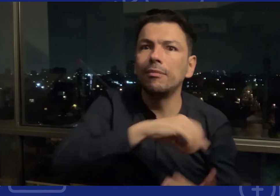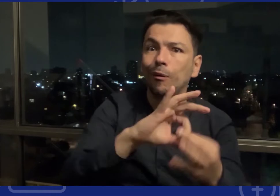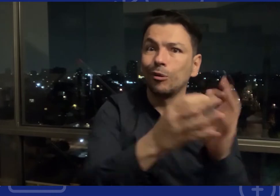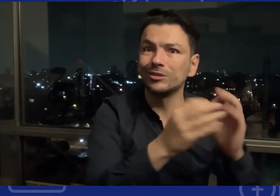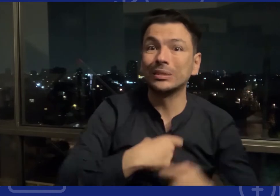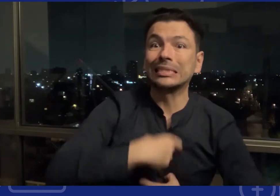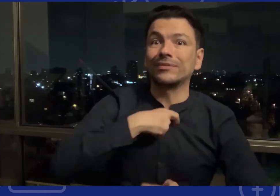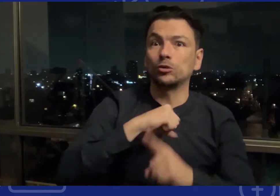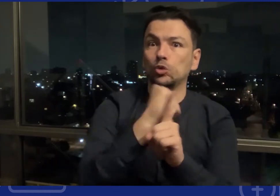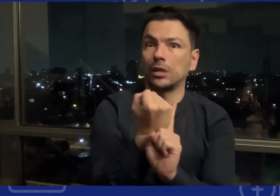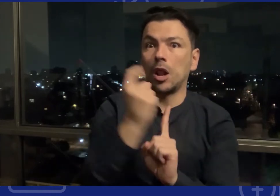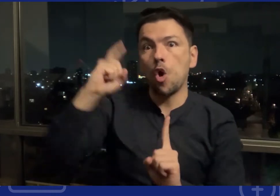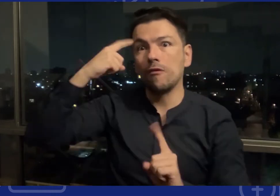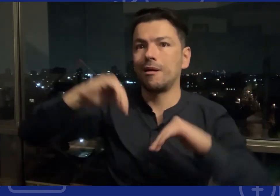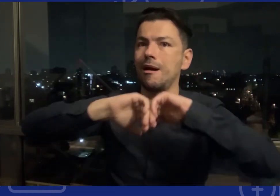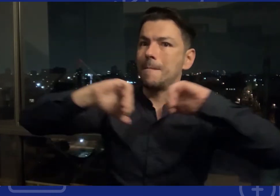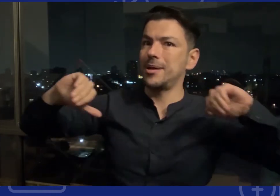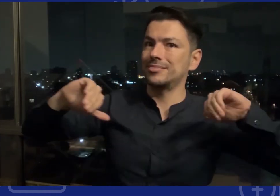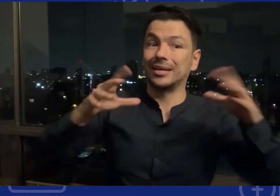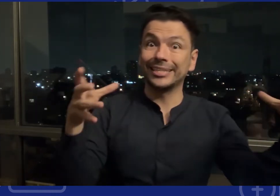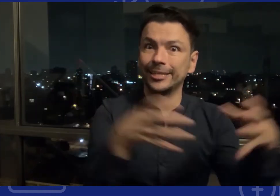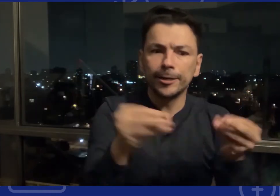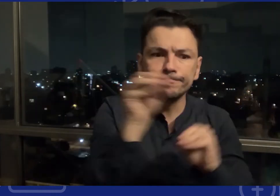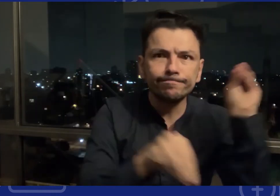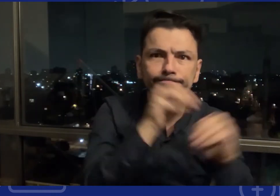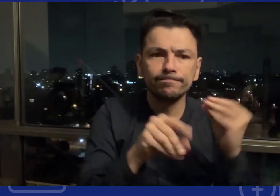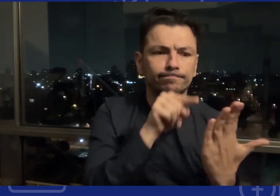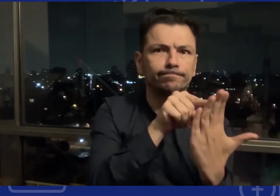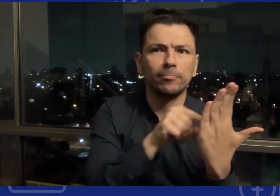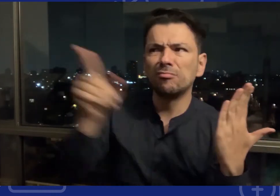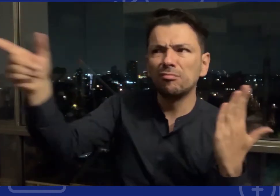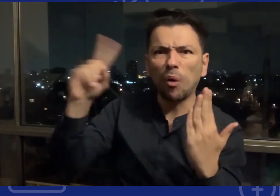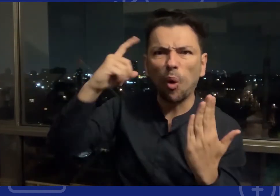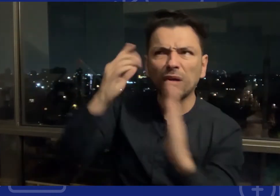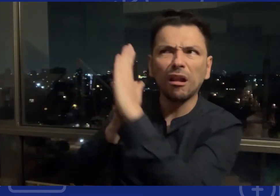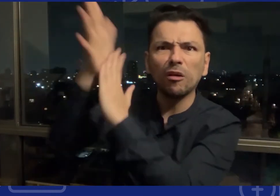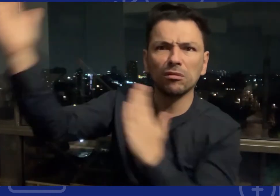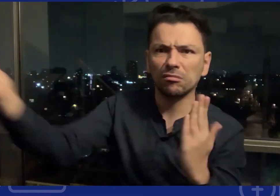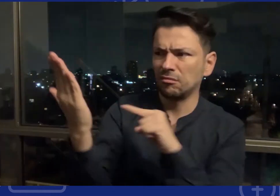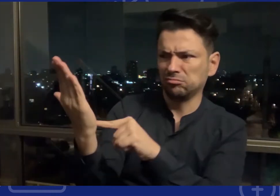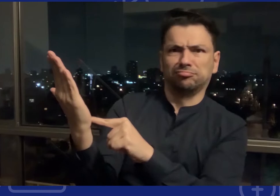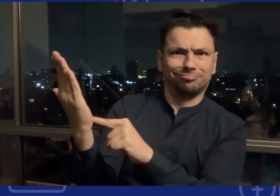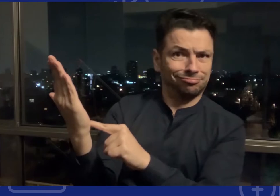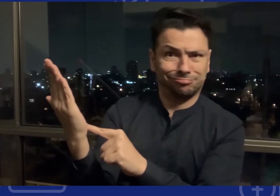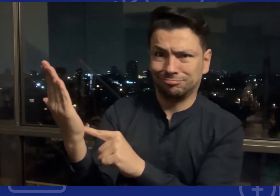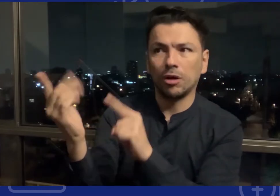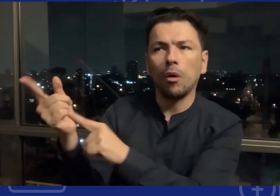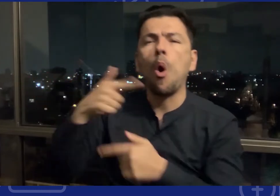civil también lo realiza de manera separada al gobierno por la información que da A veces la